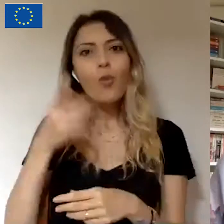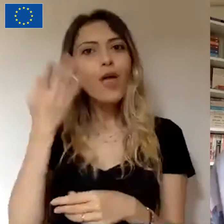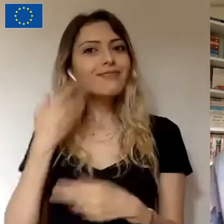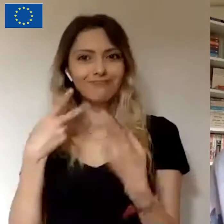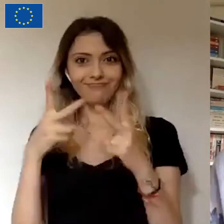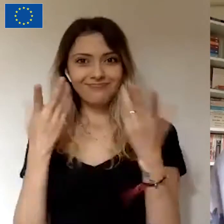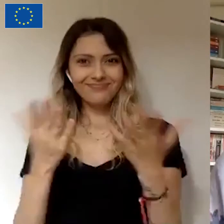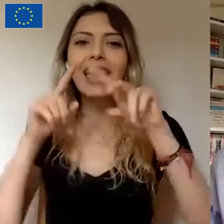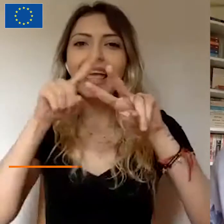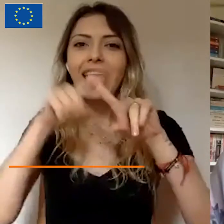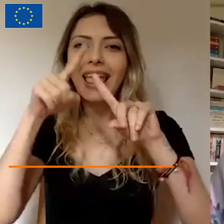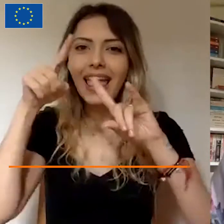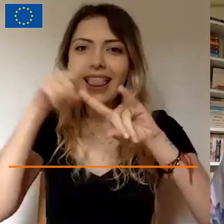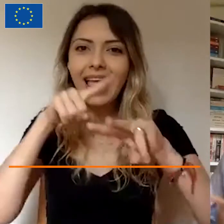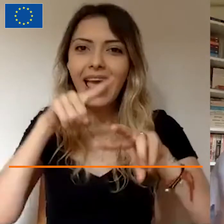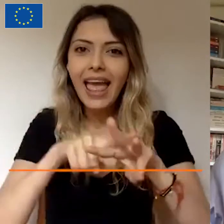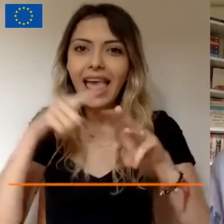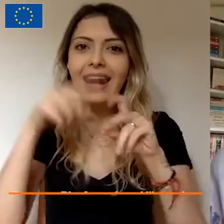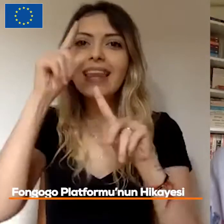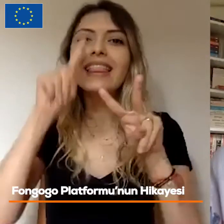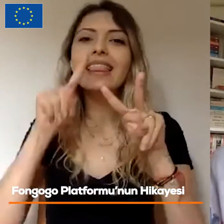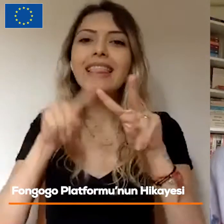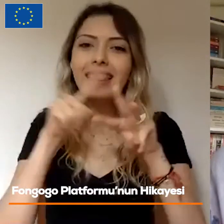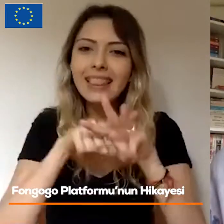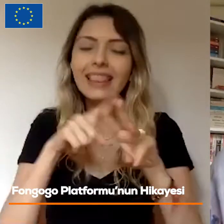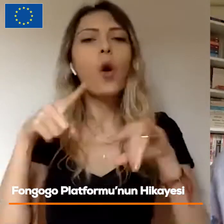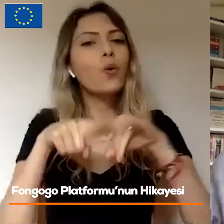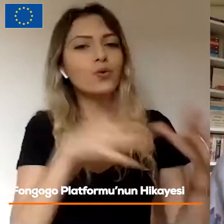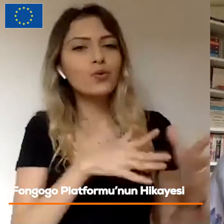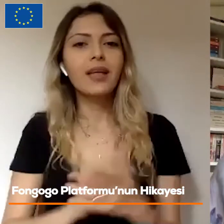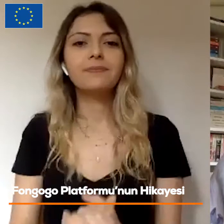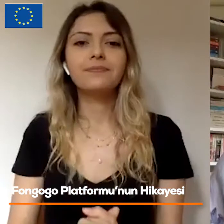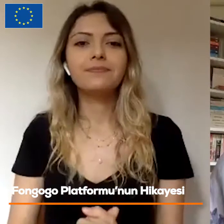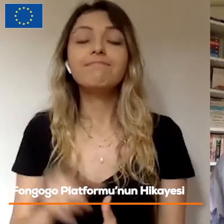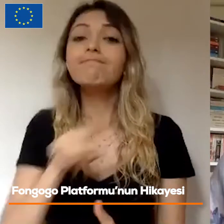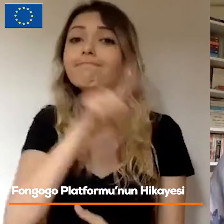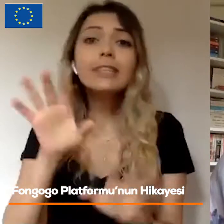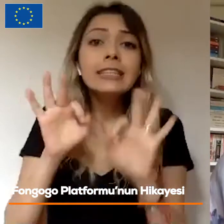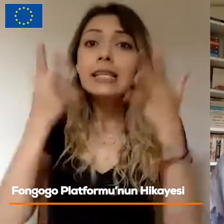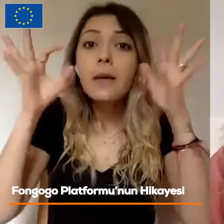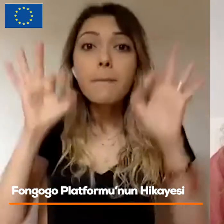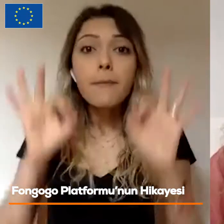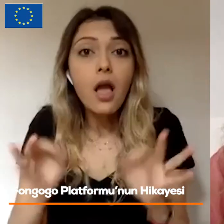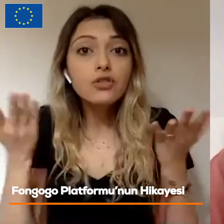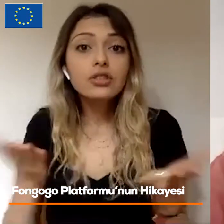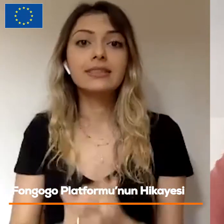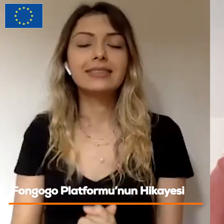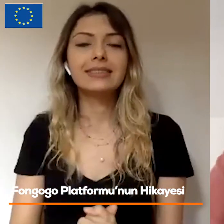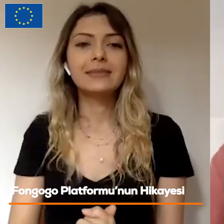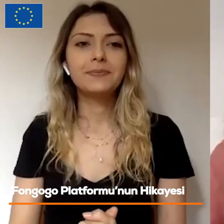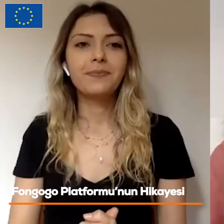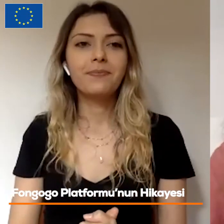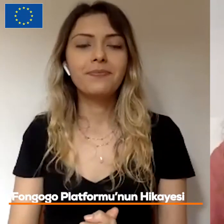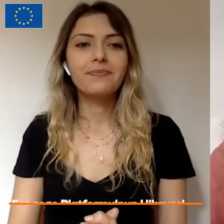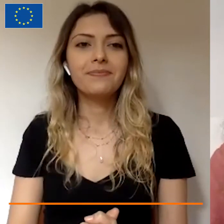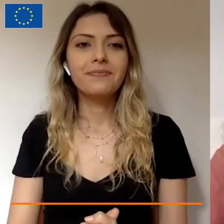Umarız izlersiniz. Biz Fon Google'yı biraz tanımak istiyoruz. Sizin yola çıkış hikayeniz nedir? Tabii ki.